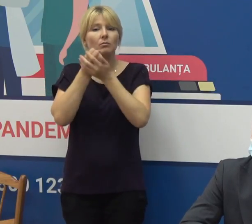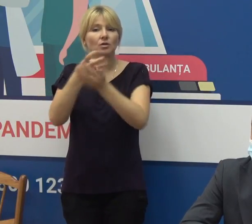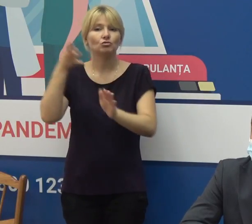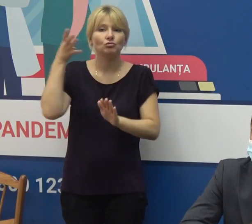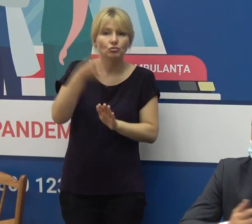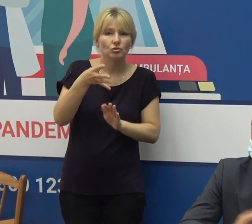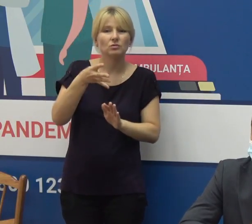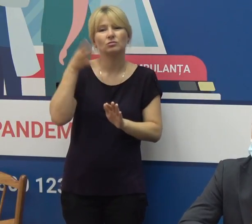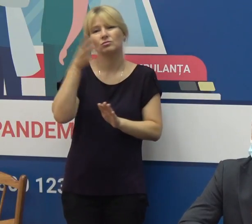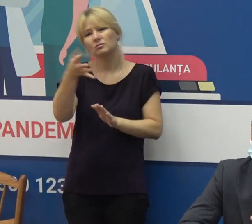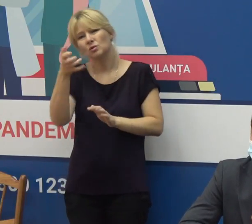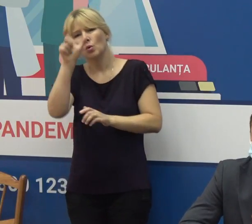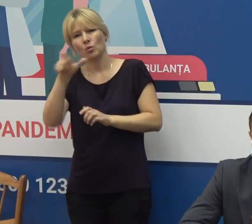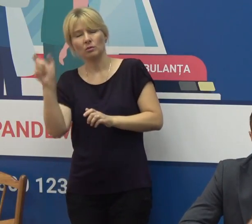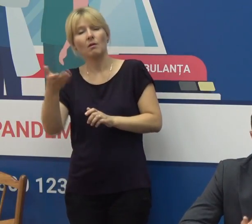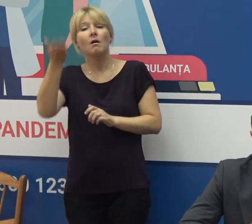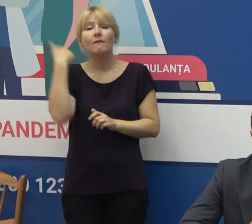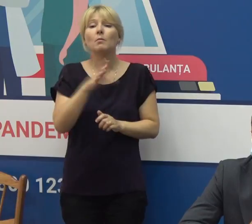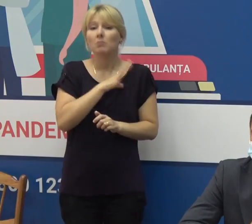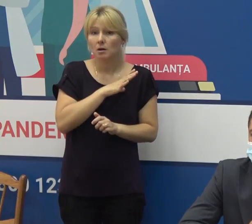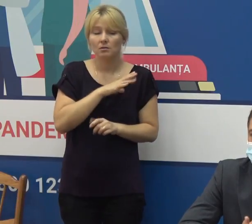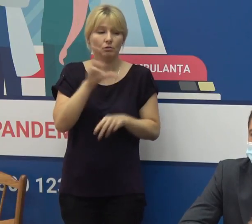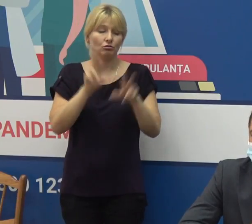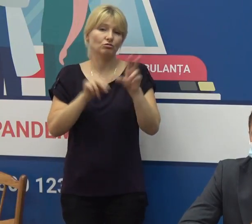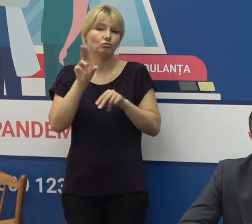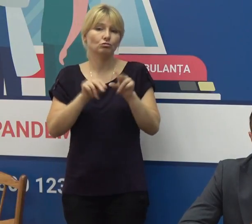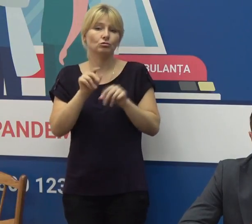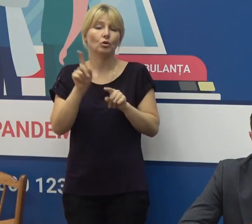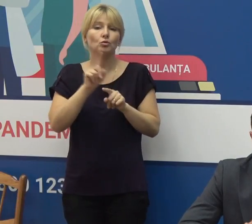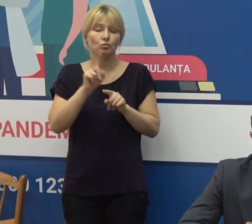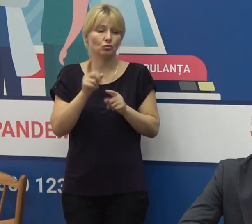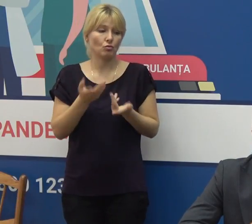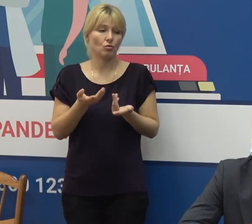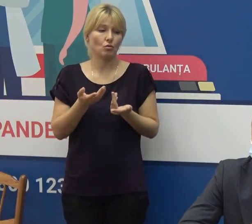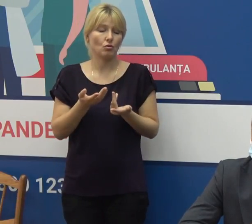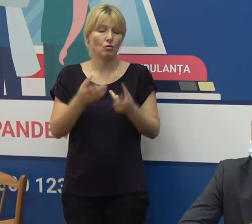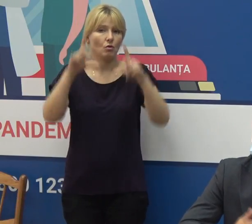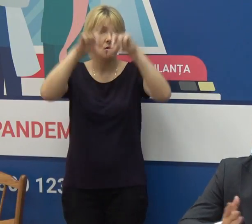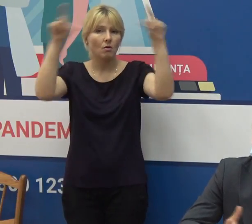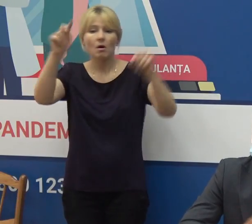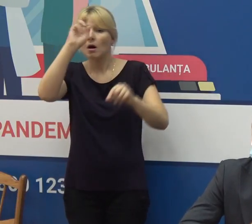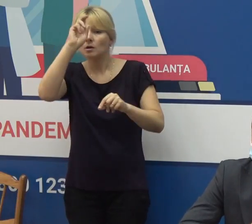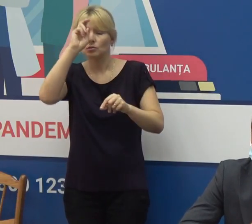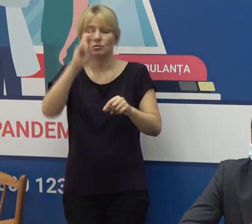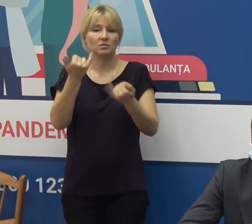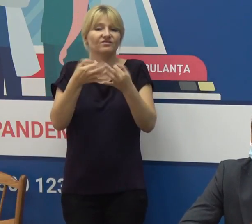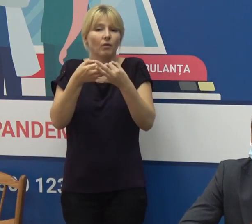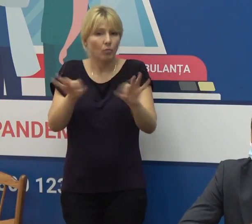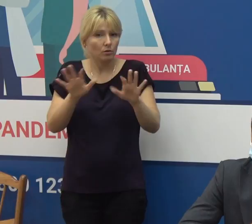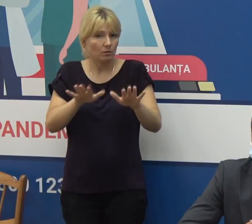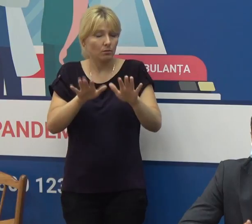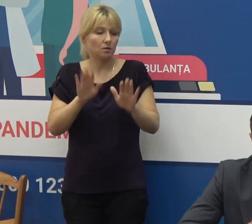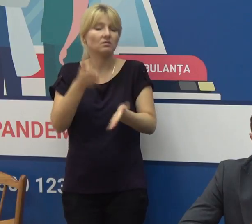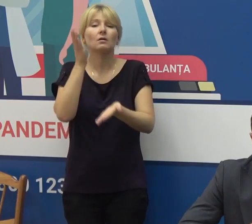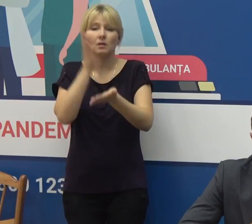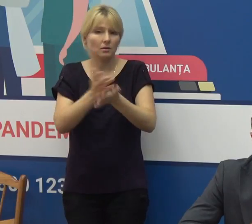4500 de persoane deci cu 20 ori mai multe instituțiile sunt disponibile pentru